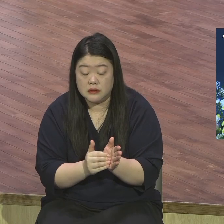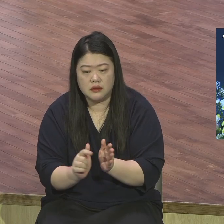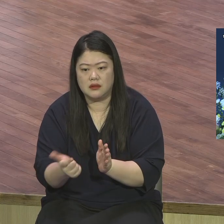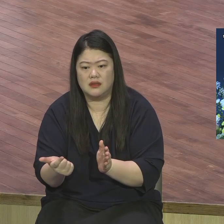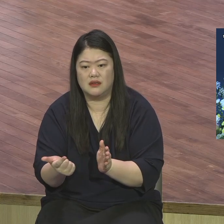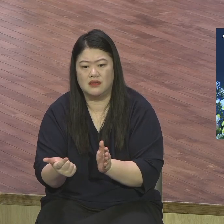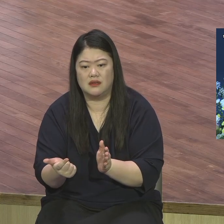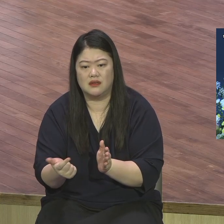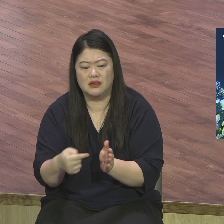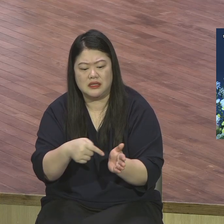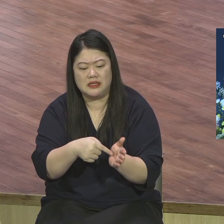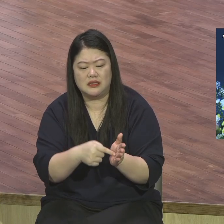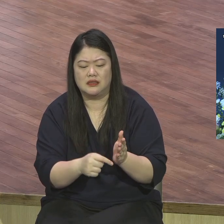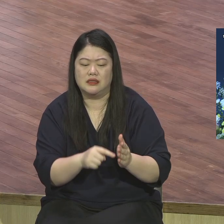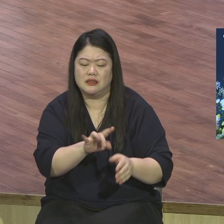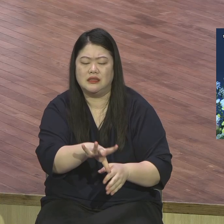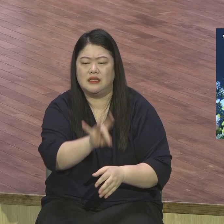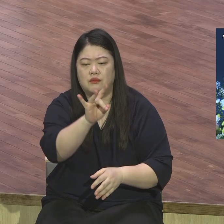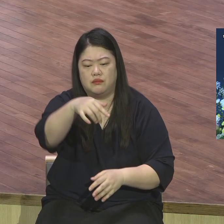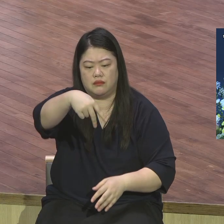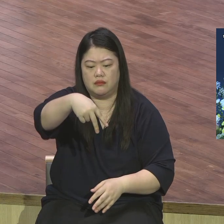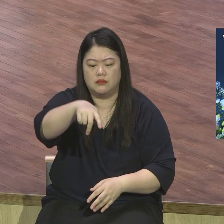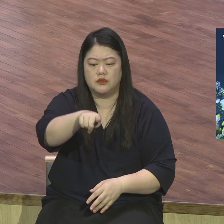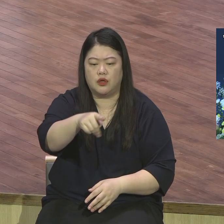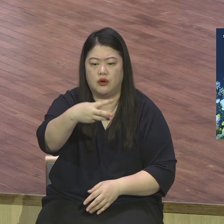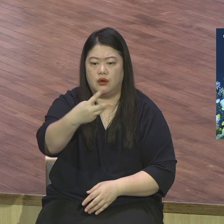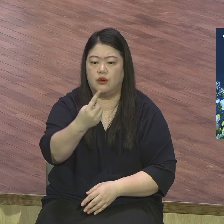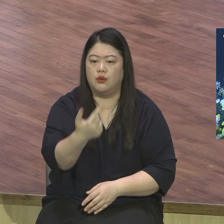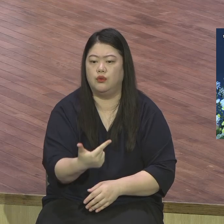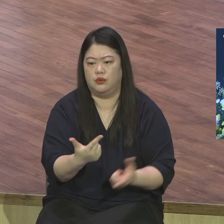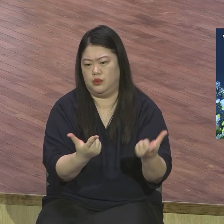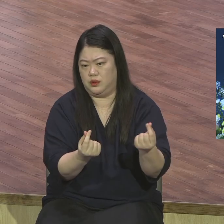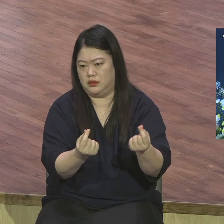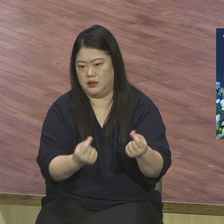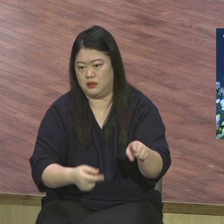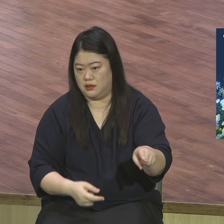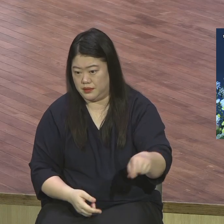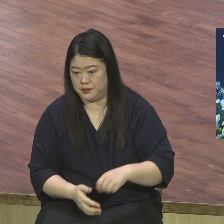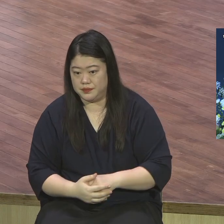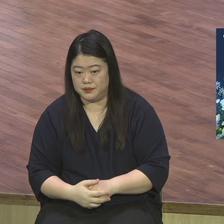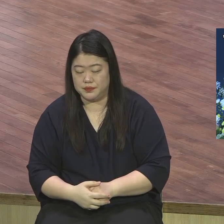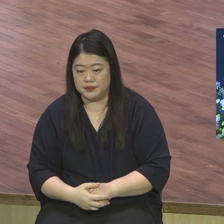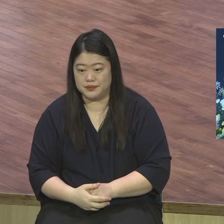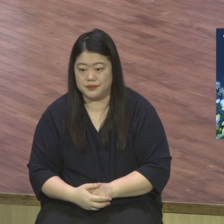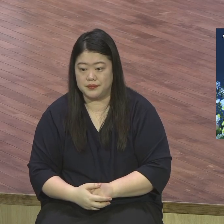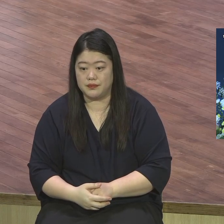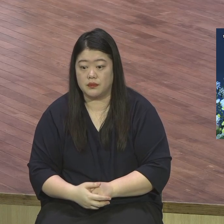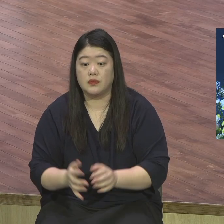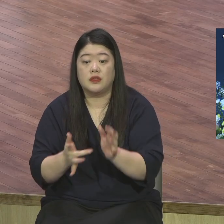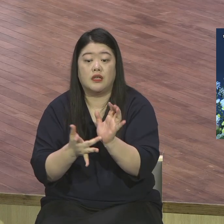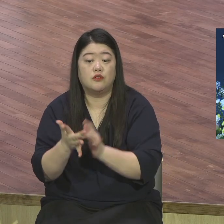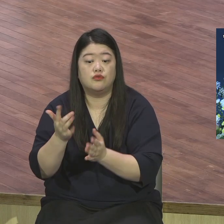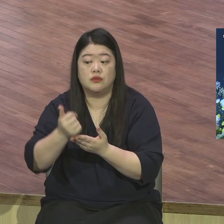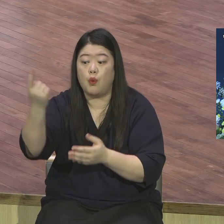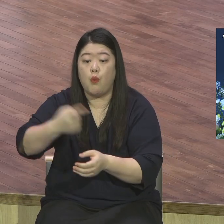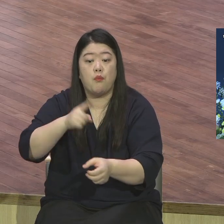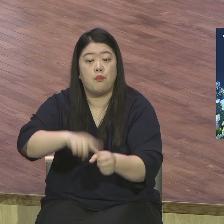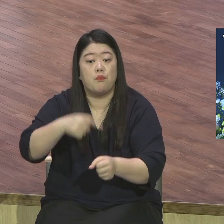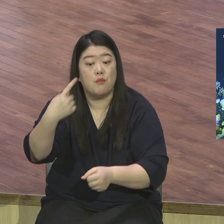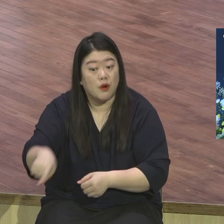사람들은 다 서론에 다 놀래요 예수님께서 이 땅에 오신 육신의 옷을 입고 하신 근본 이유가